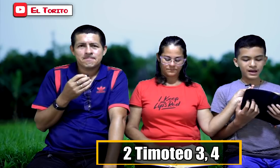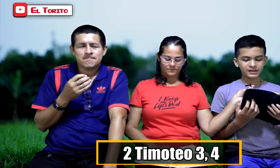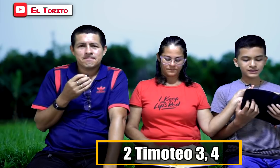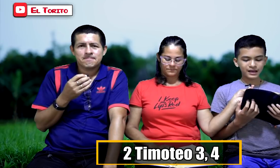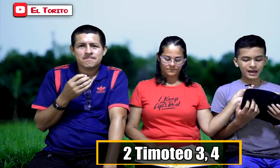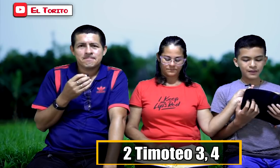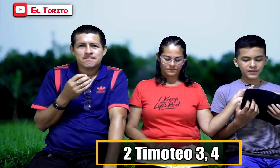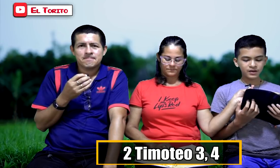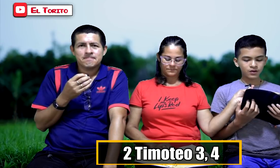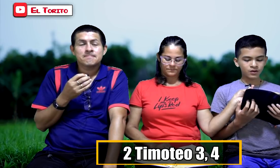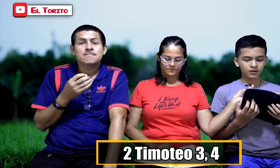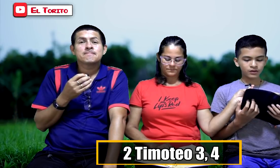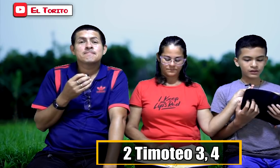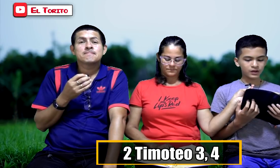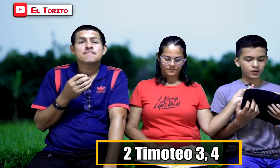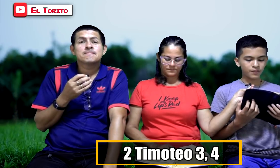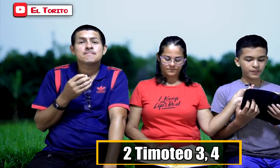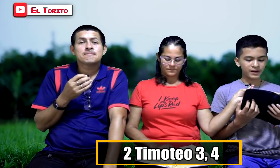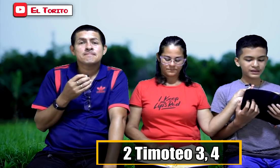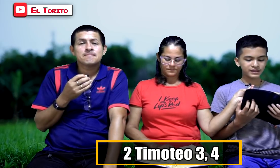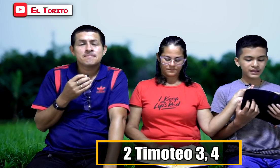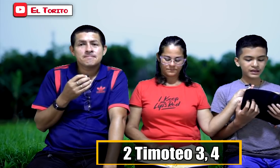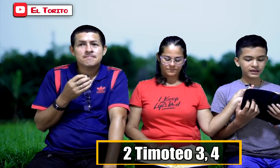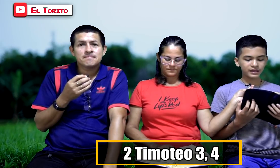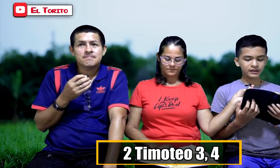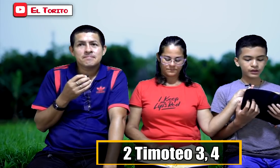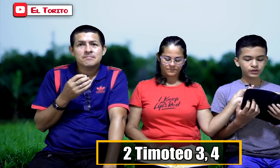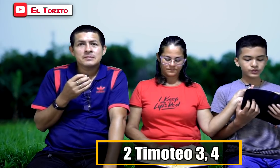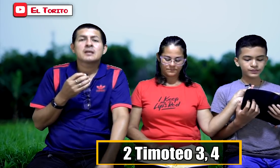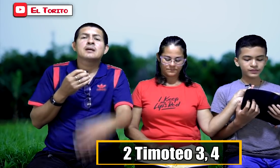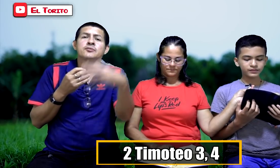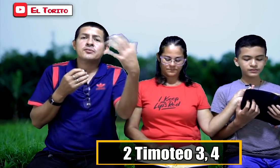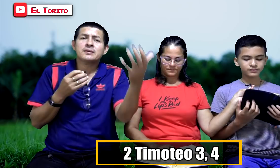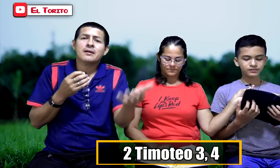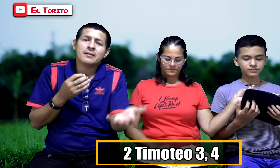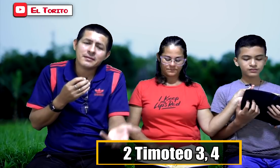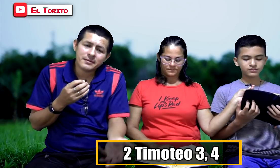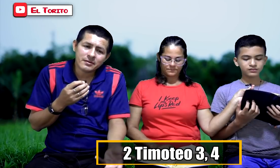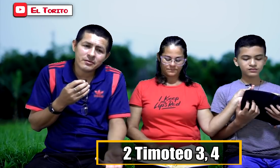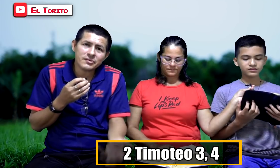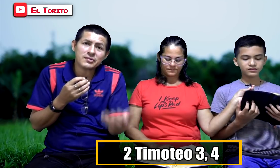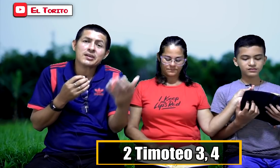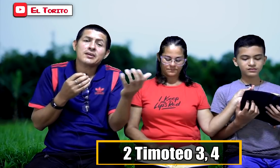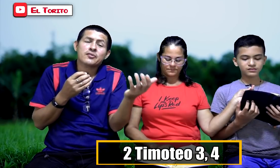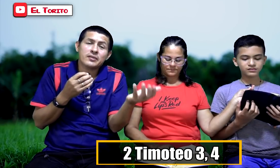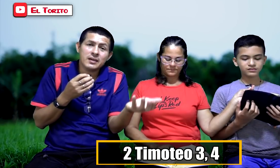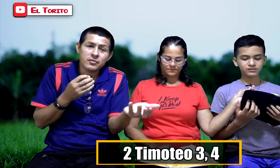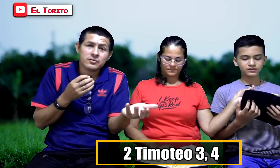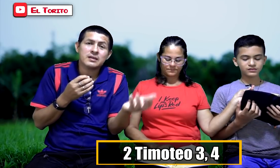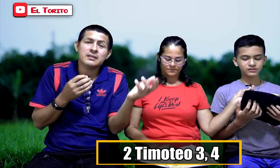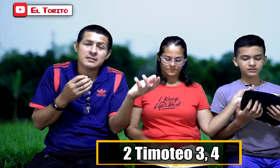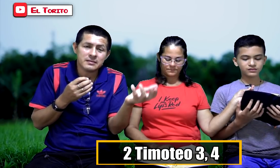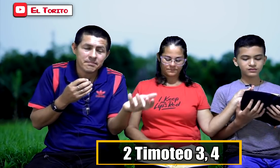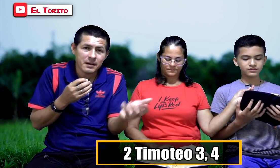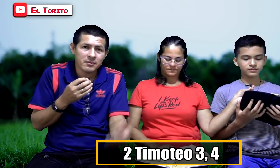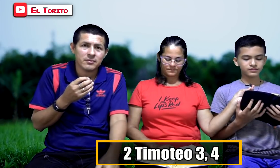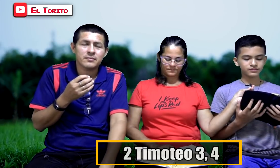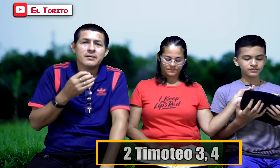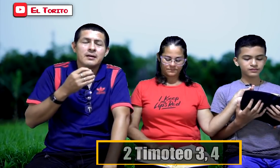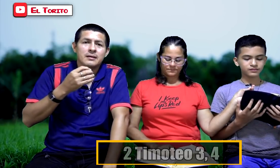más amigos de los placeres que de Dios. Entonces, ¿qué hay que hacer con ellos? ¿Qué dice San Pablo? Dale.